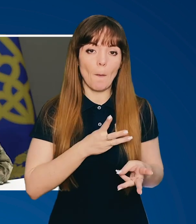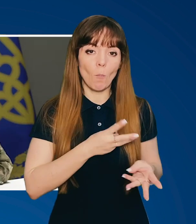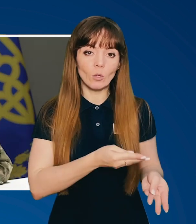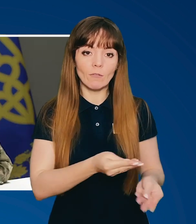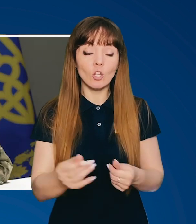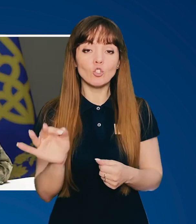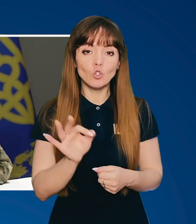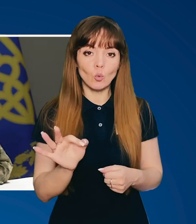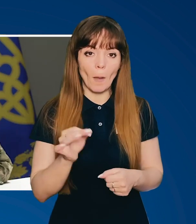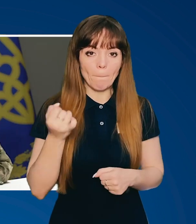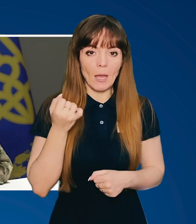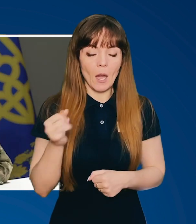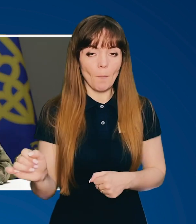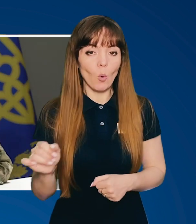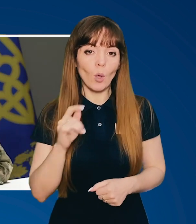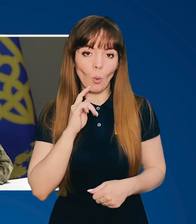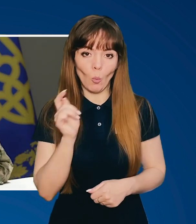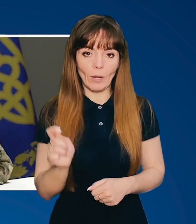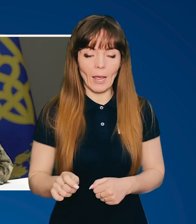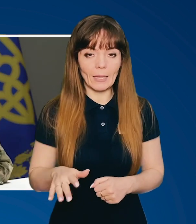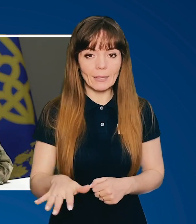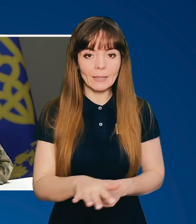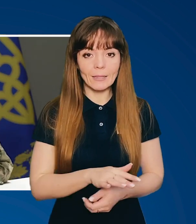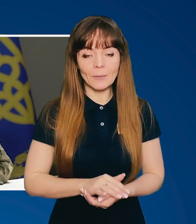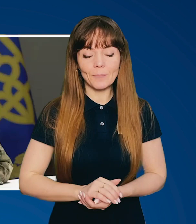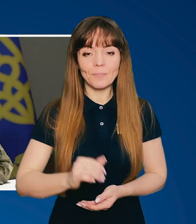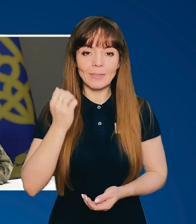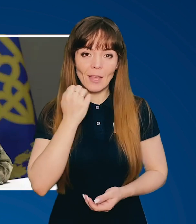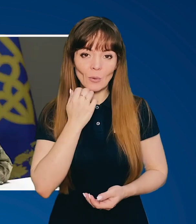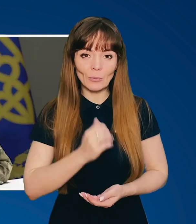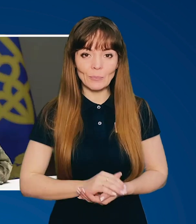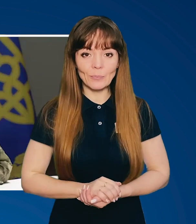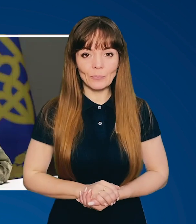мотиватор щодо перемоги України. Дякую.